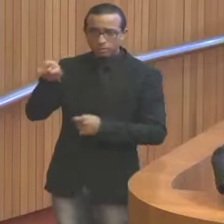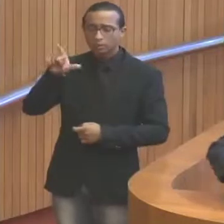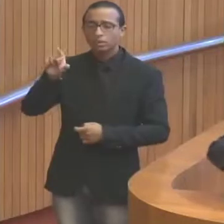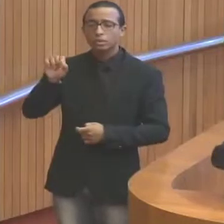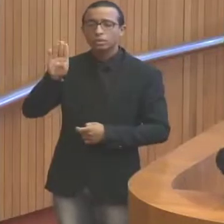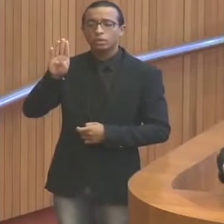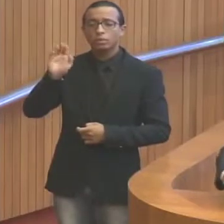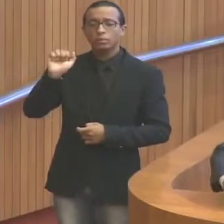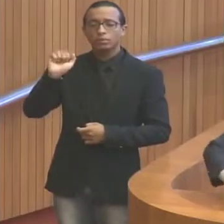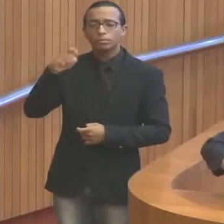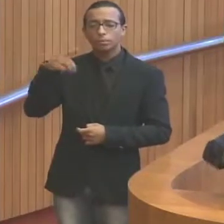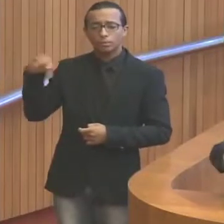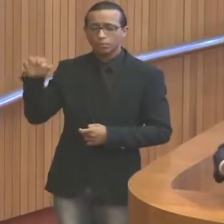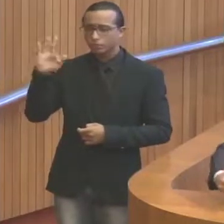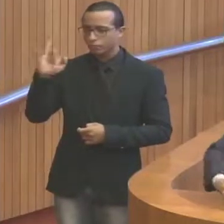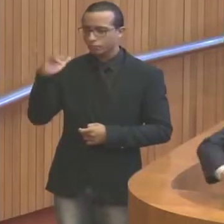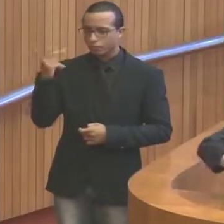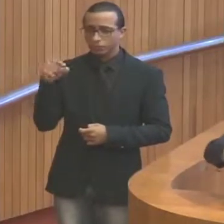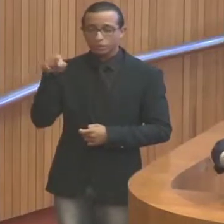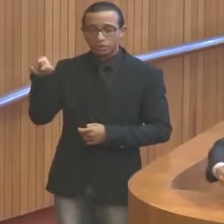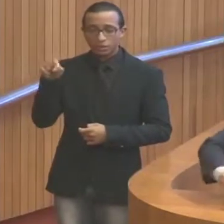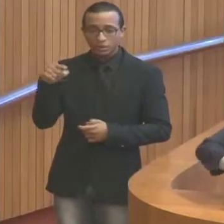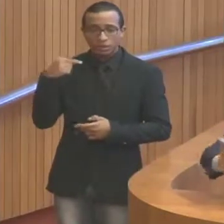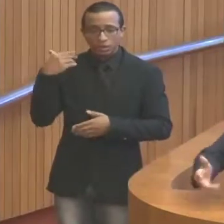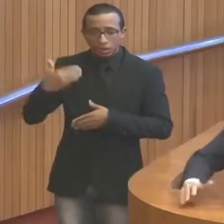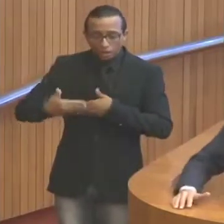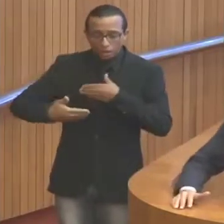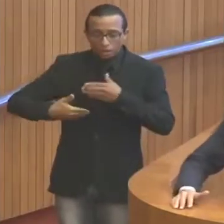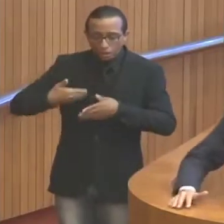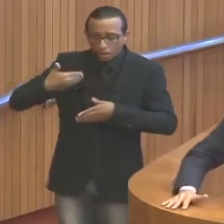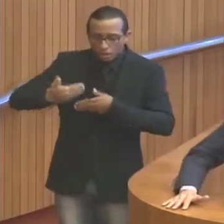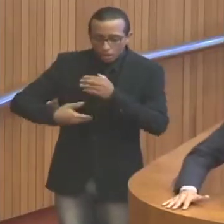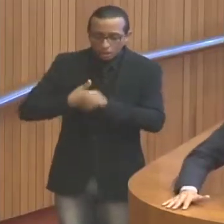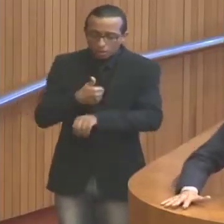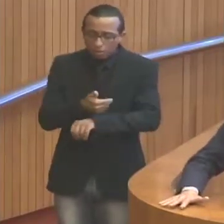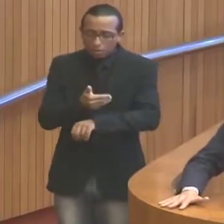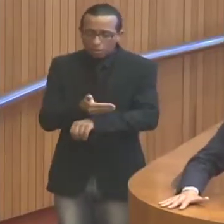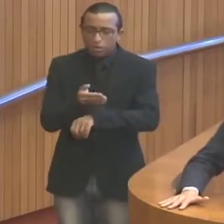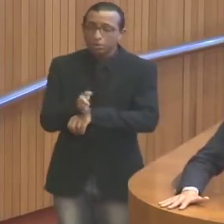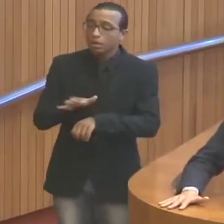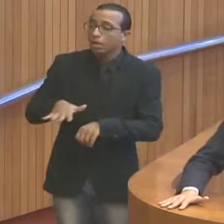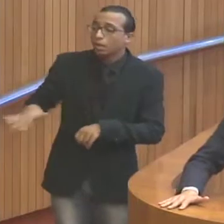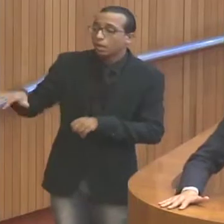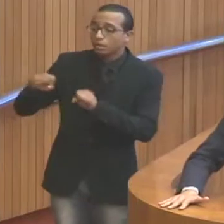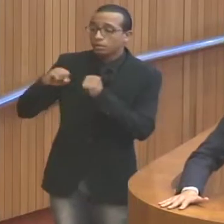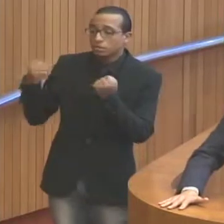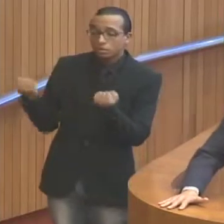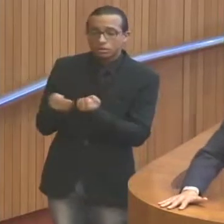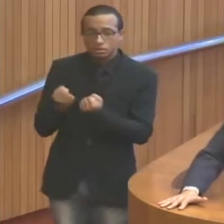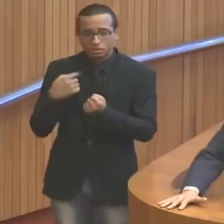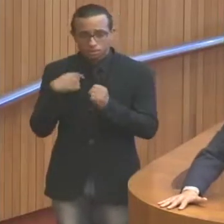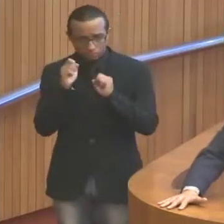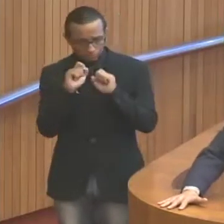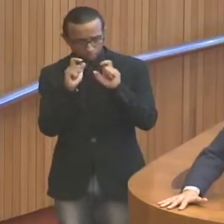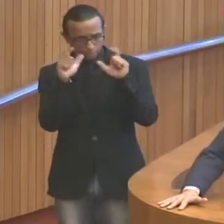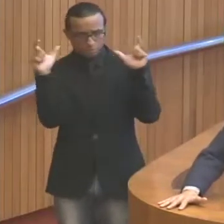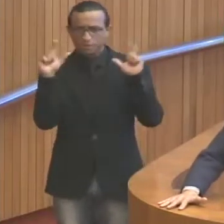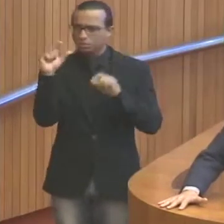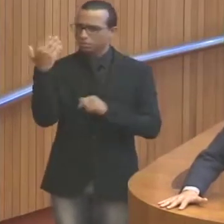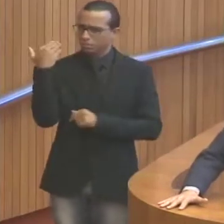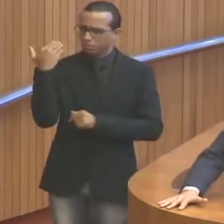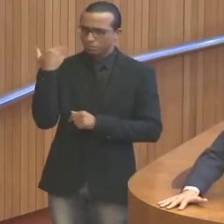senador Lobo Filho vem crescendo cada dia, cada hora, perante a opinião pública. recentemente,